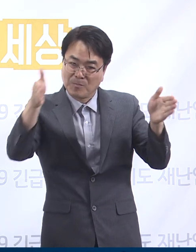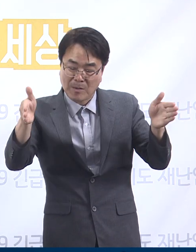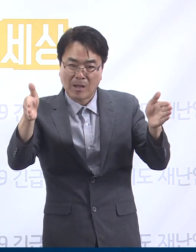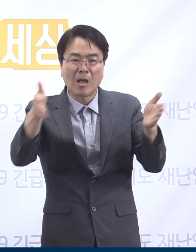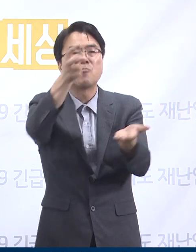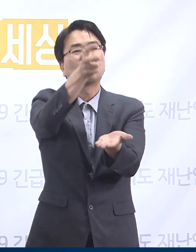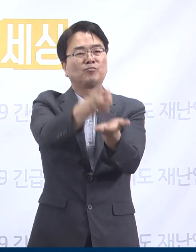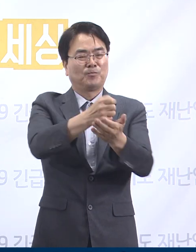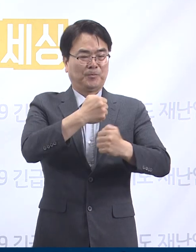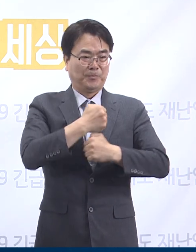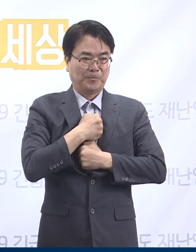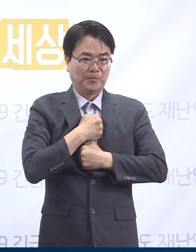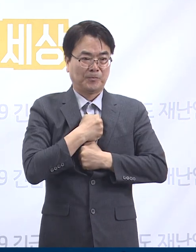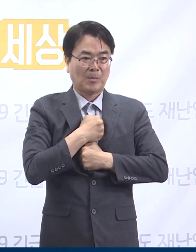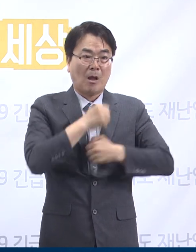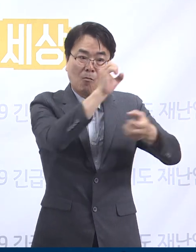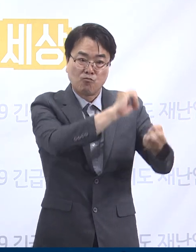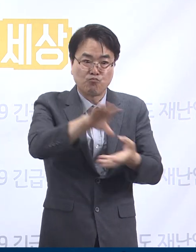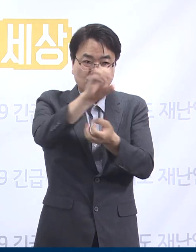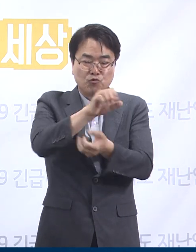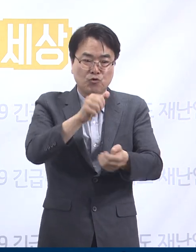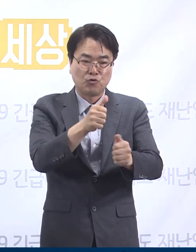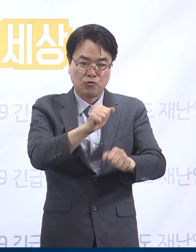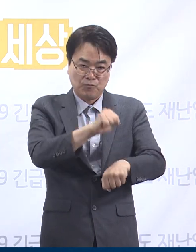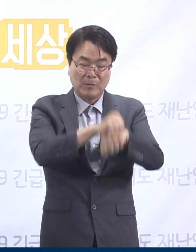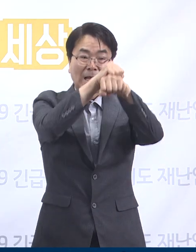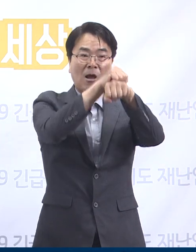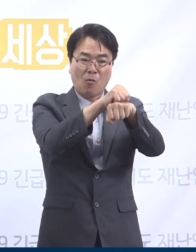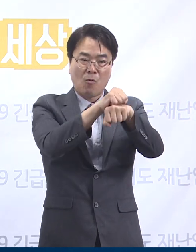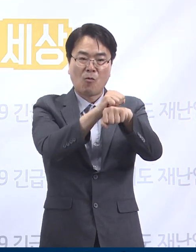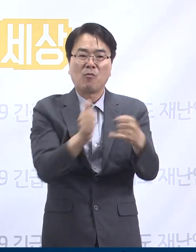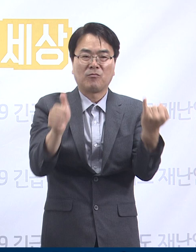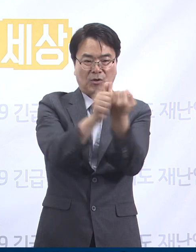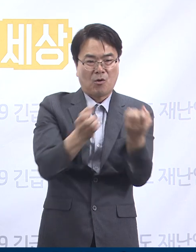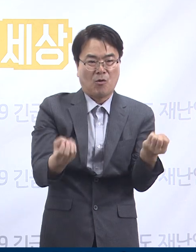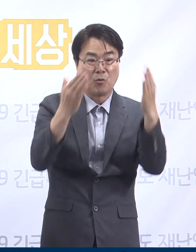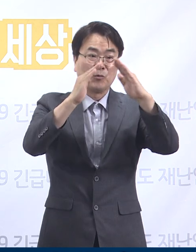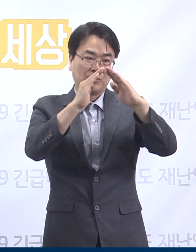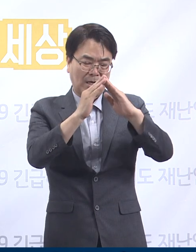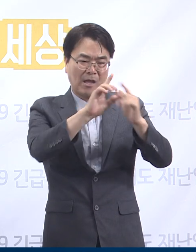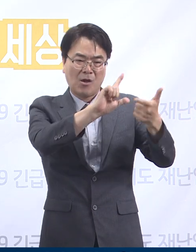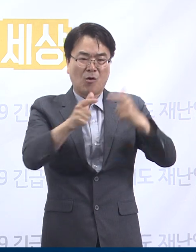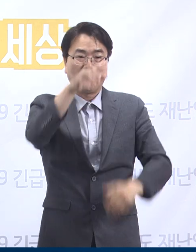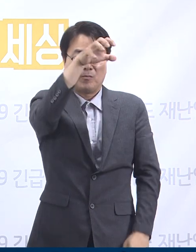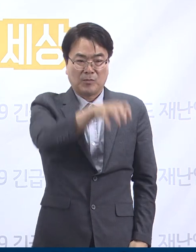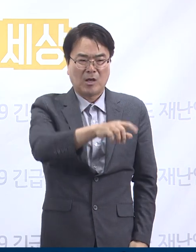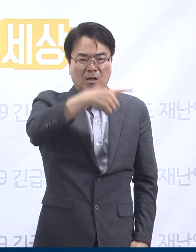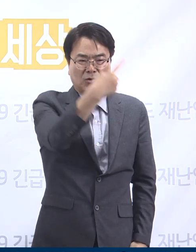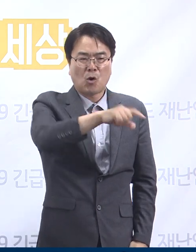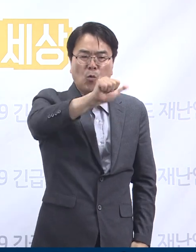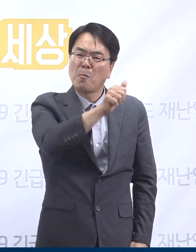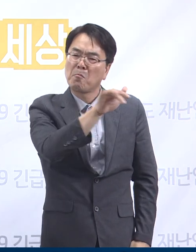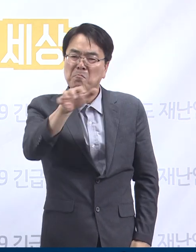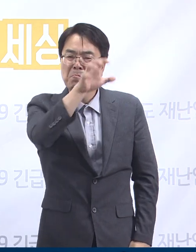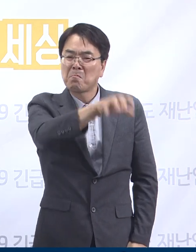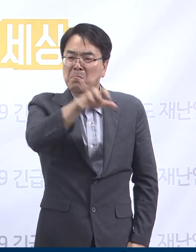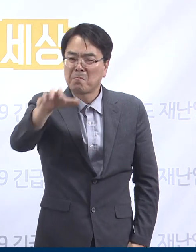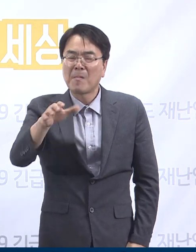대상은 도내 물류창구업, 콜센터, 장례식장, 결혼식장 등 총 1,586곳입니다.